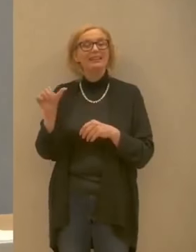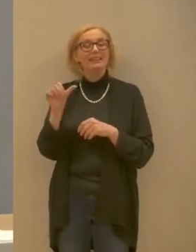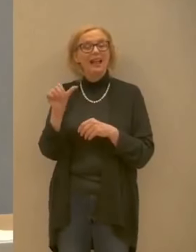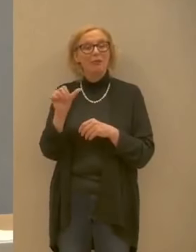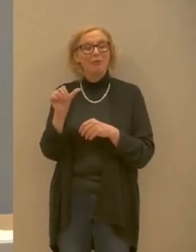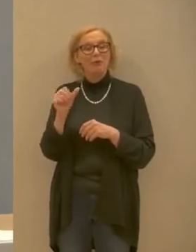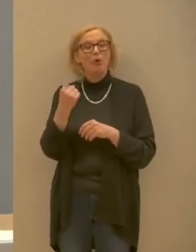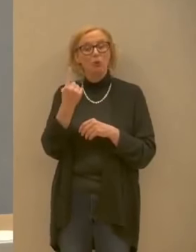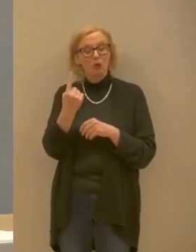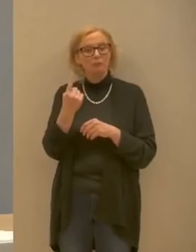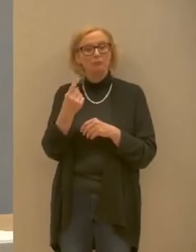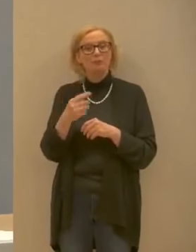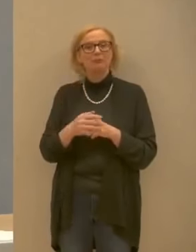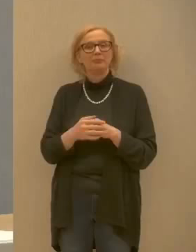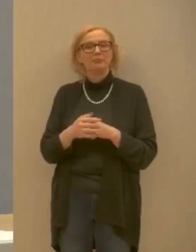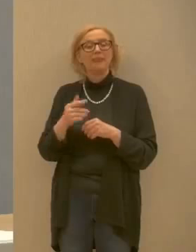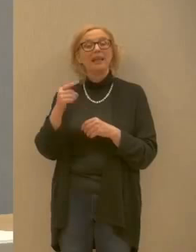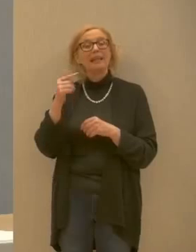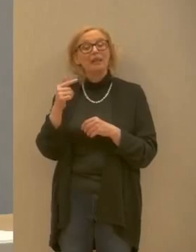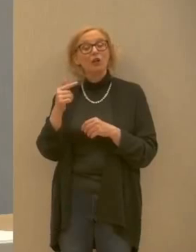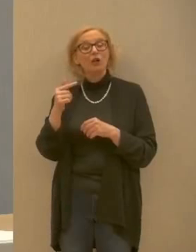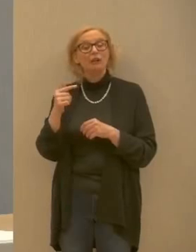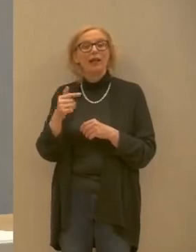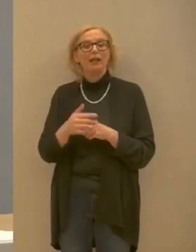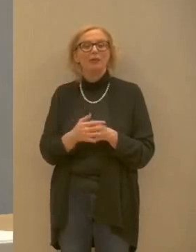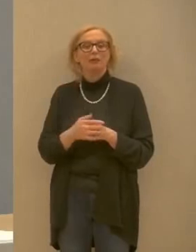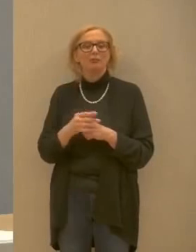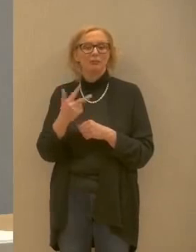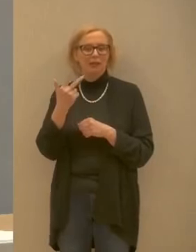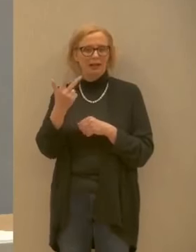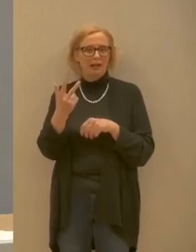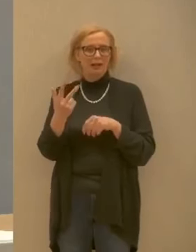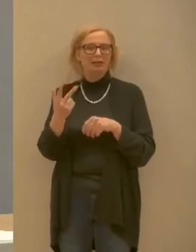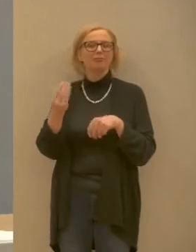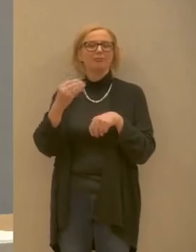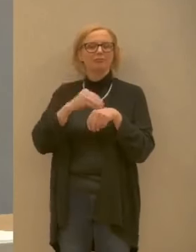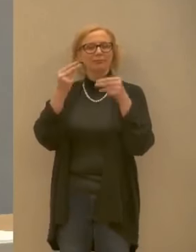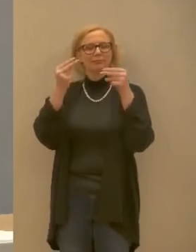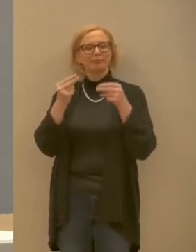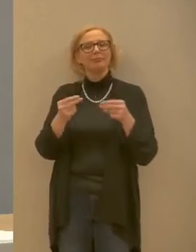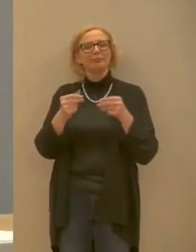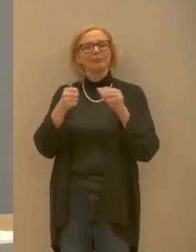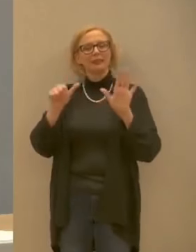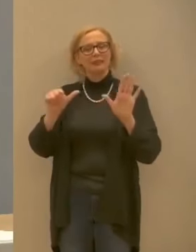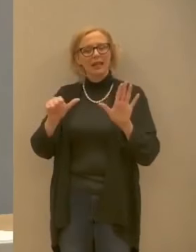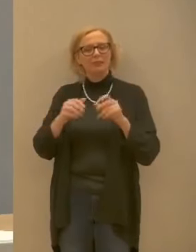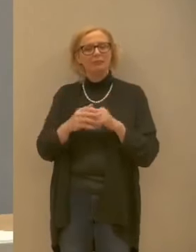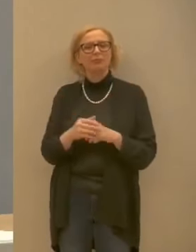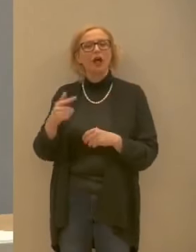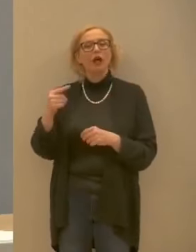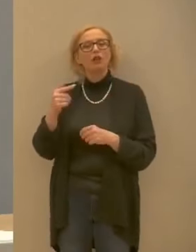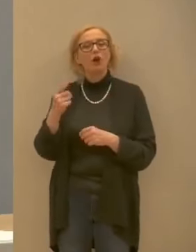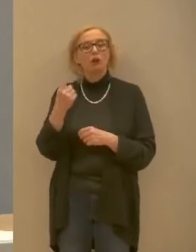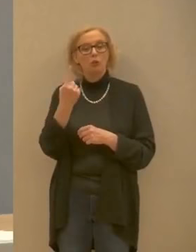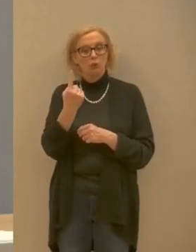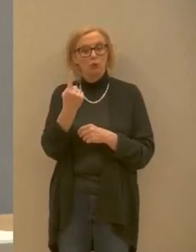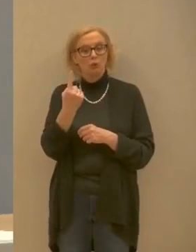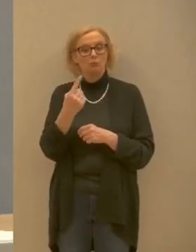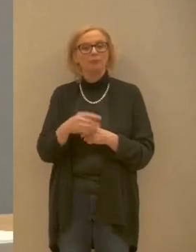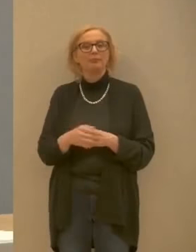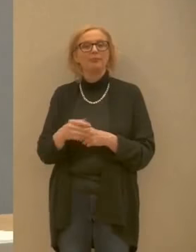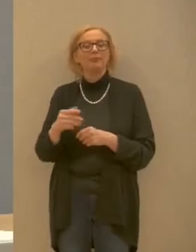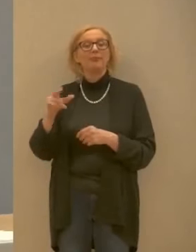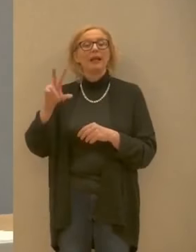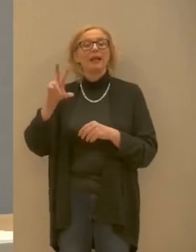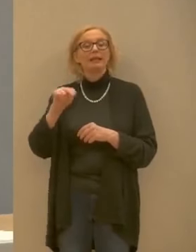un caso Tione di Trento 3 per un totale di 6 A Ton 1 A